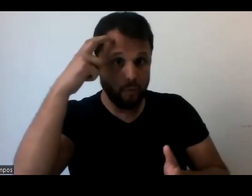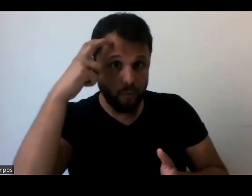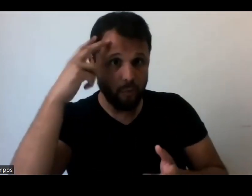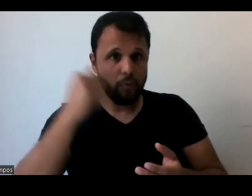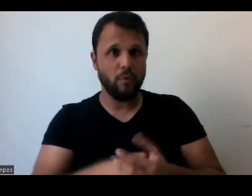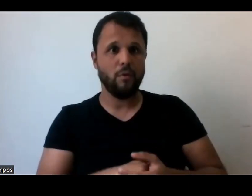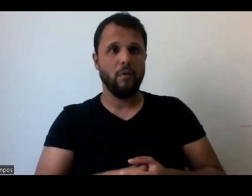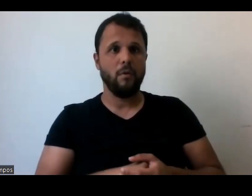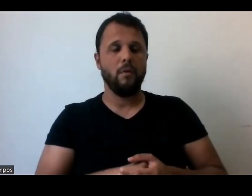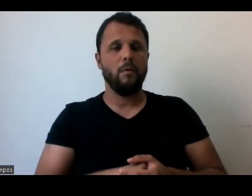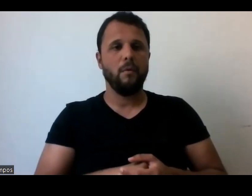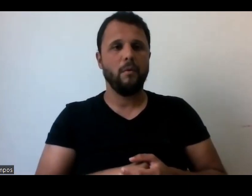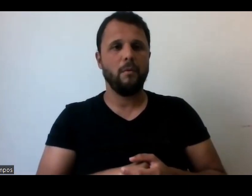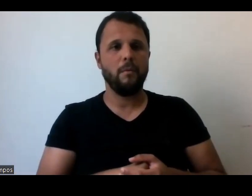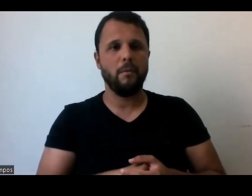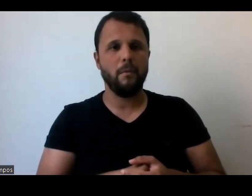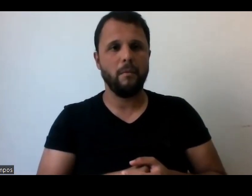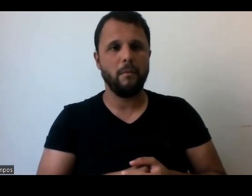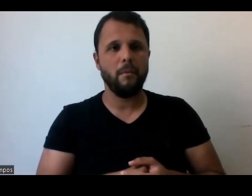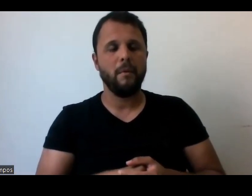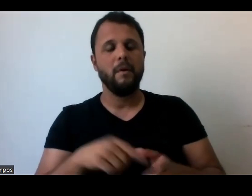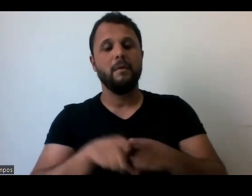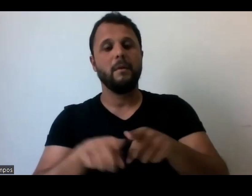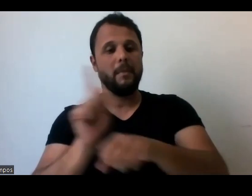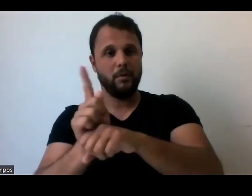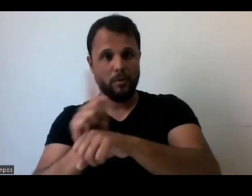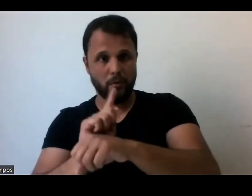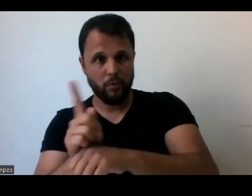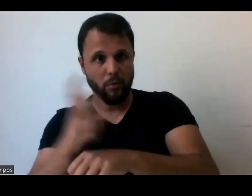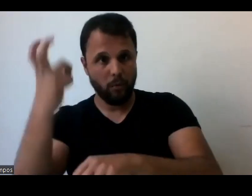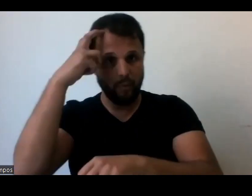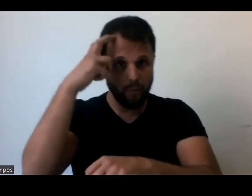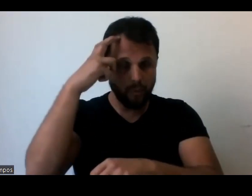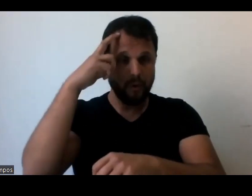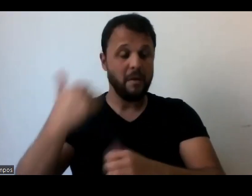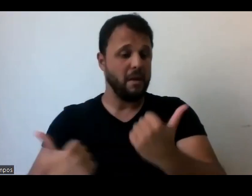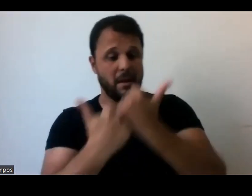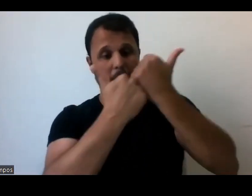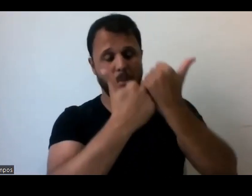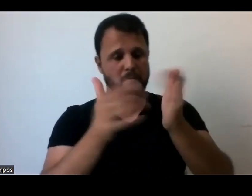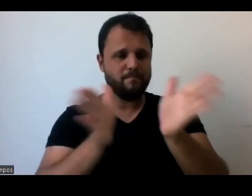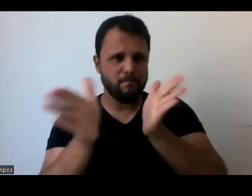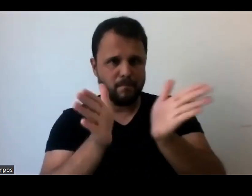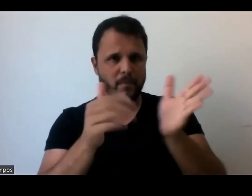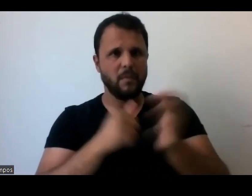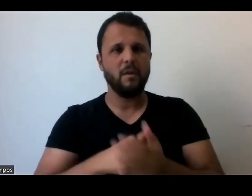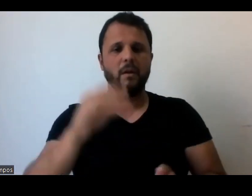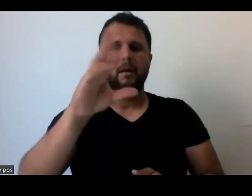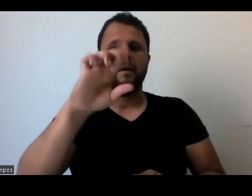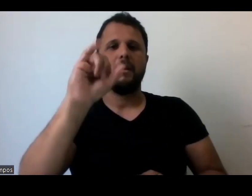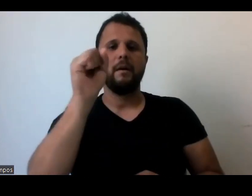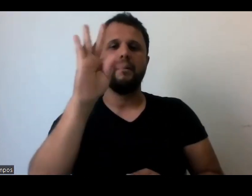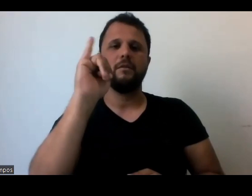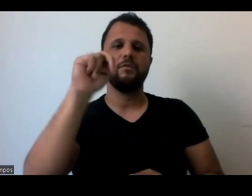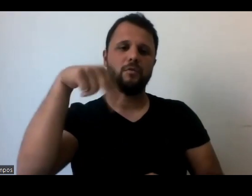Museu Lázaro Segal, isso, um gestor cultural que apoia a acessibilidade, que tem consciência, Cristina Bruno,